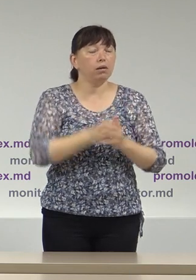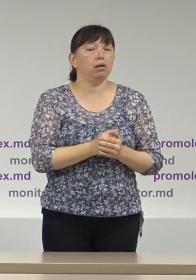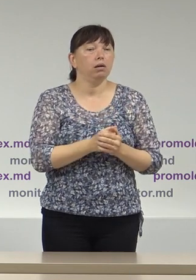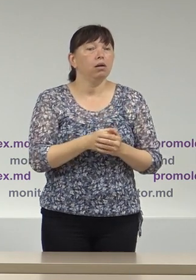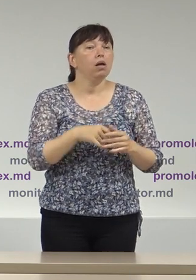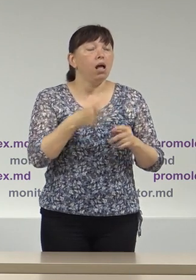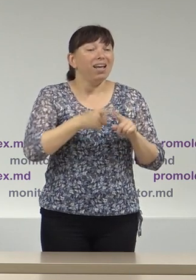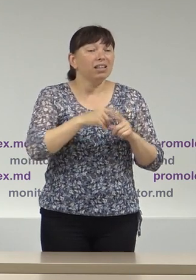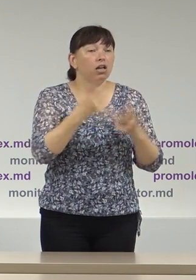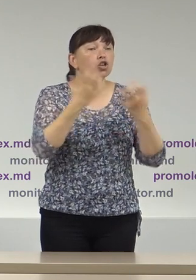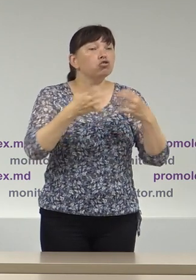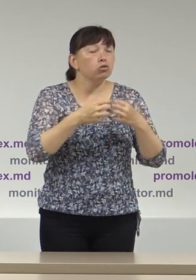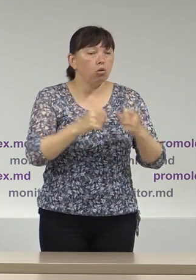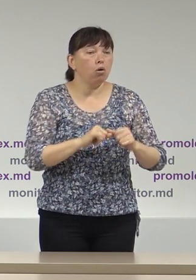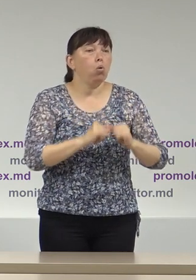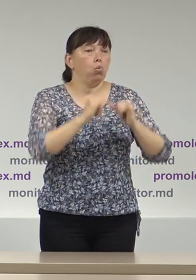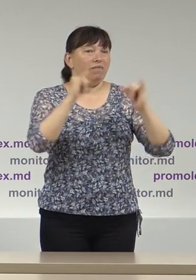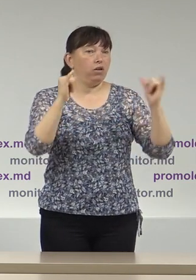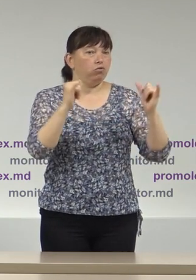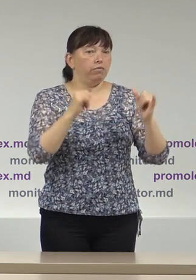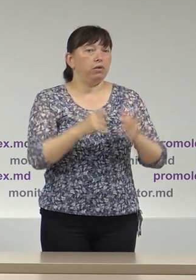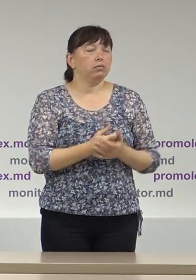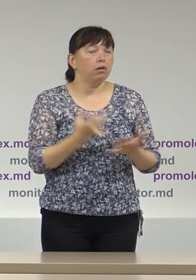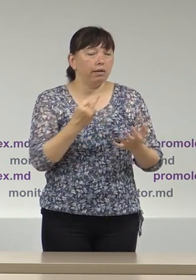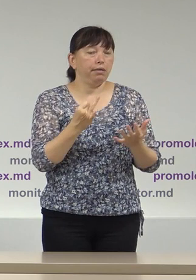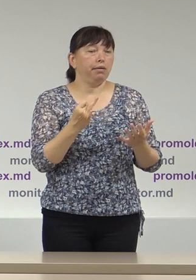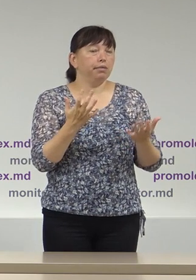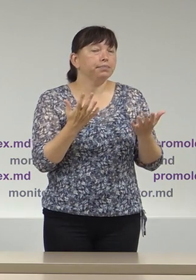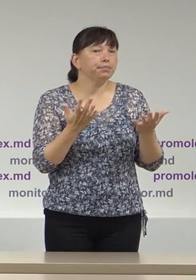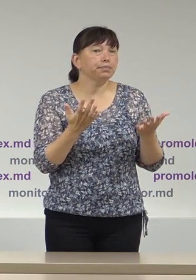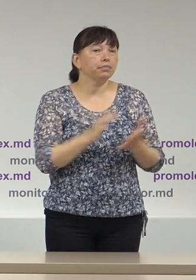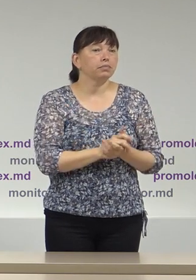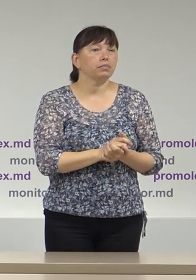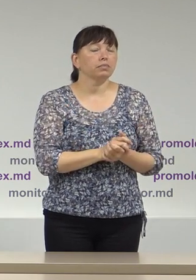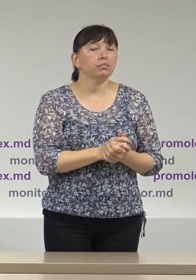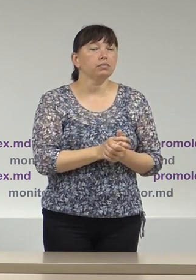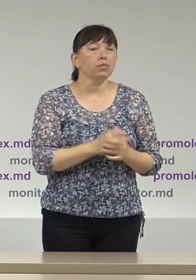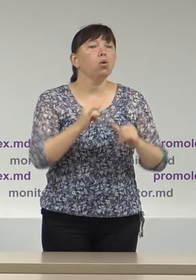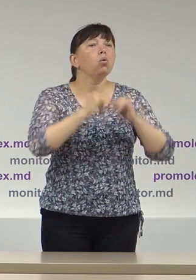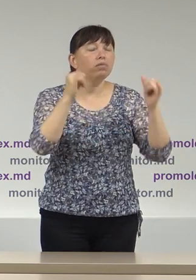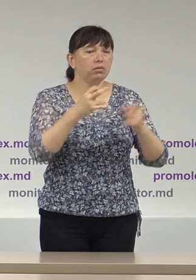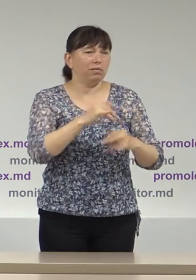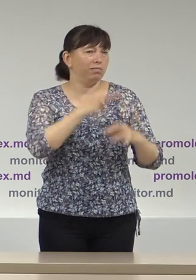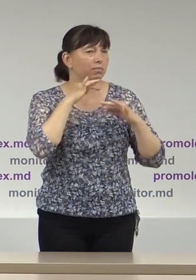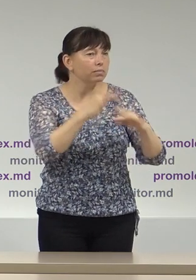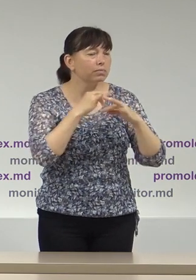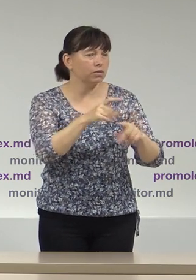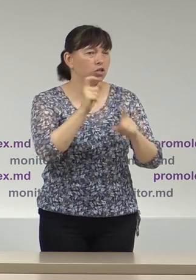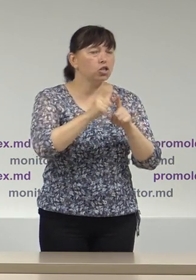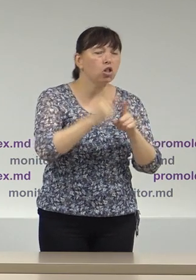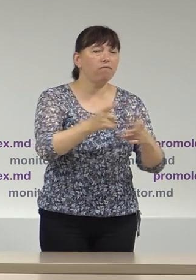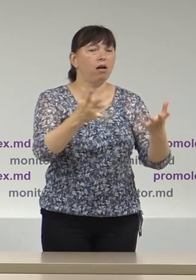sporește sau crește și intensitatea campaniei sporește duritatea mesajelor